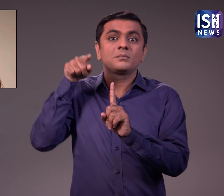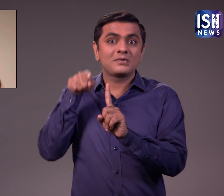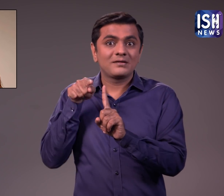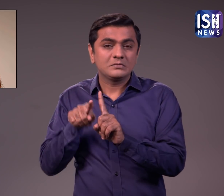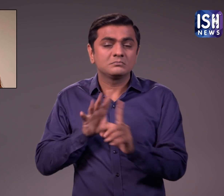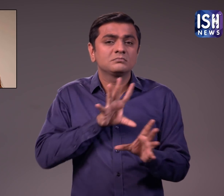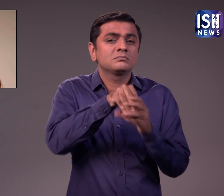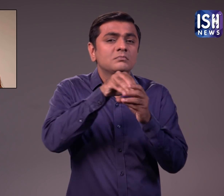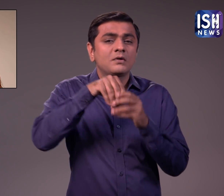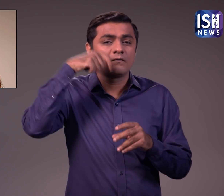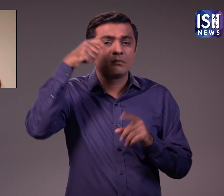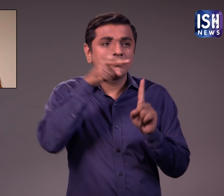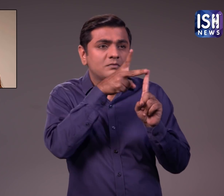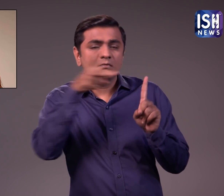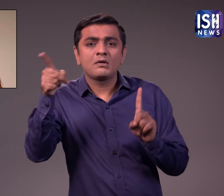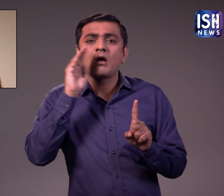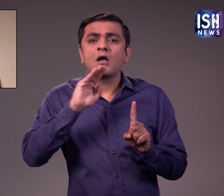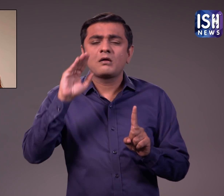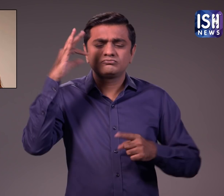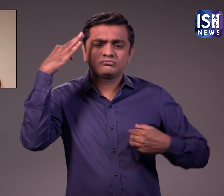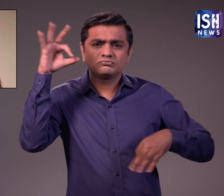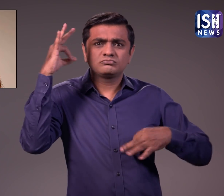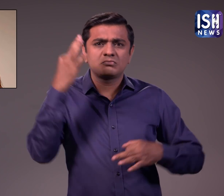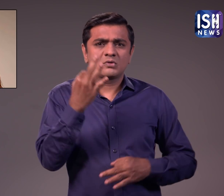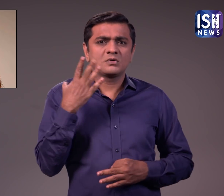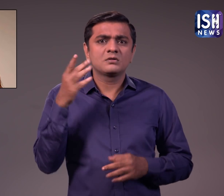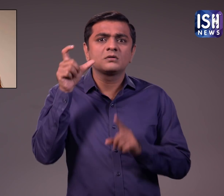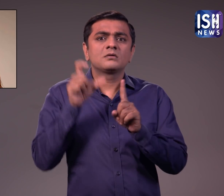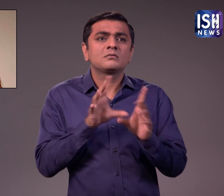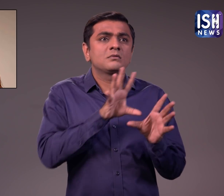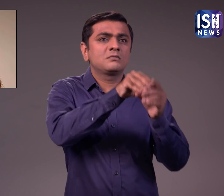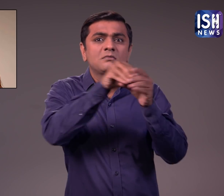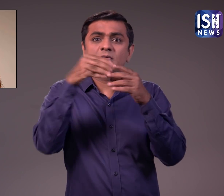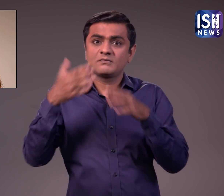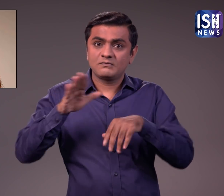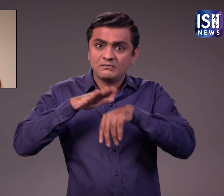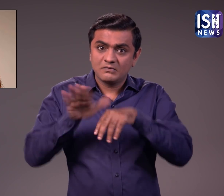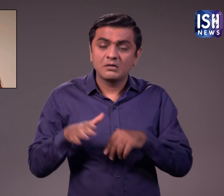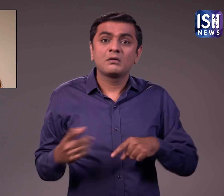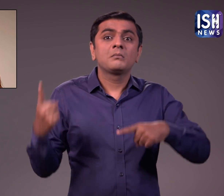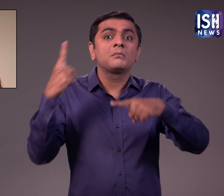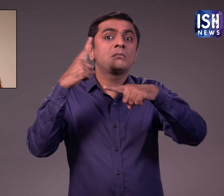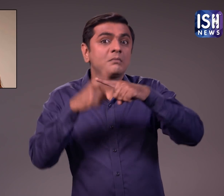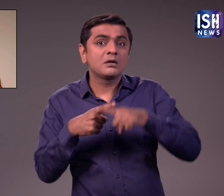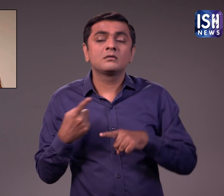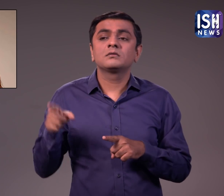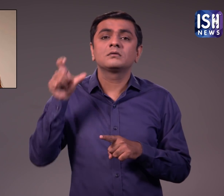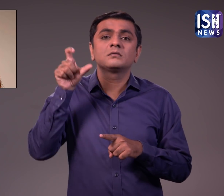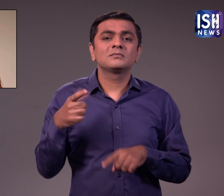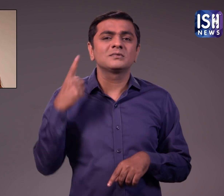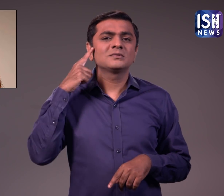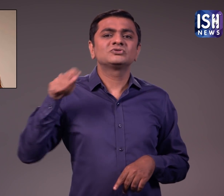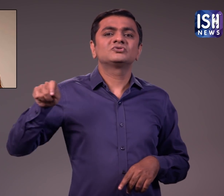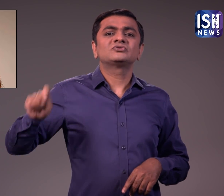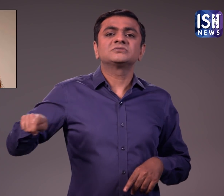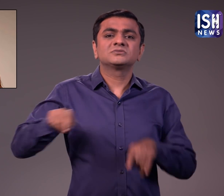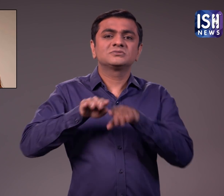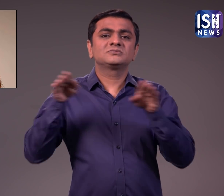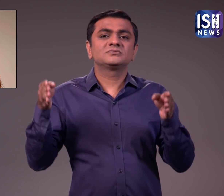मलाइका अरोरा को कही रियालिटी शो में जज की रूप में जाना जाता है जिसमें इंडियास बेस्दा आंसर और जलक तिखलाजा